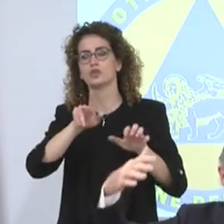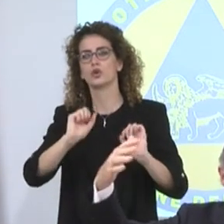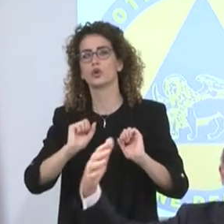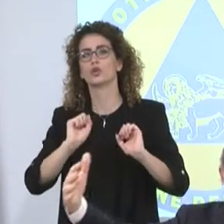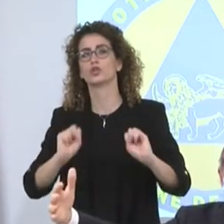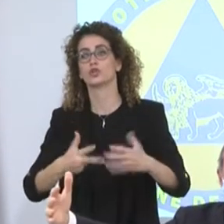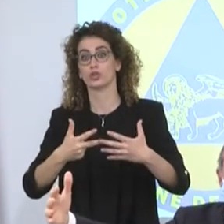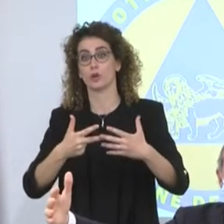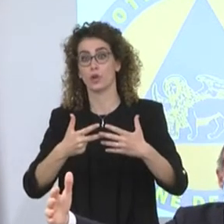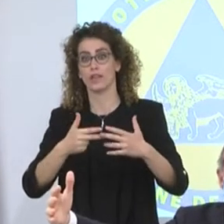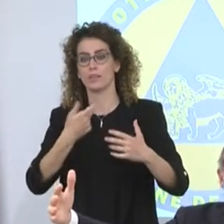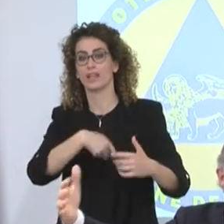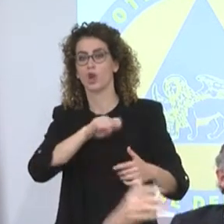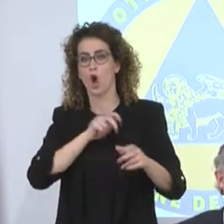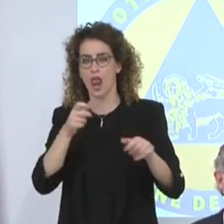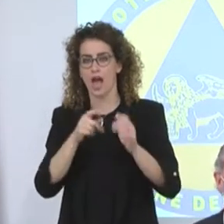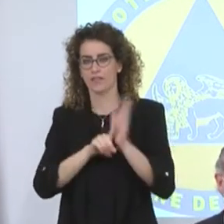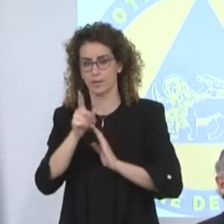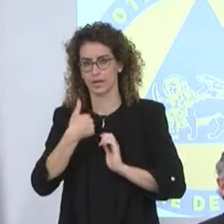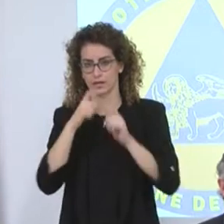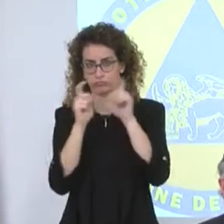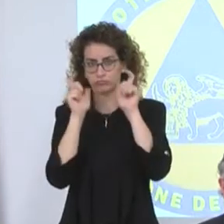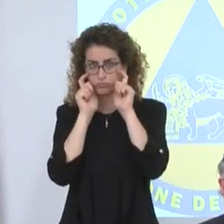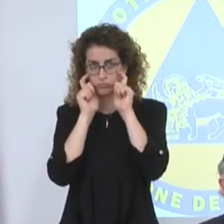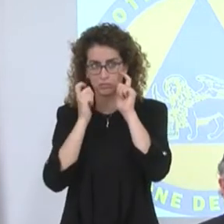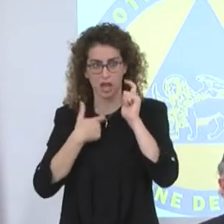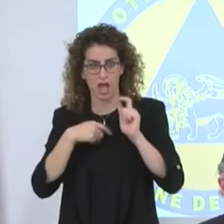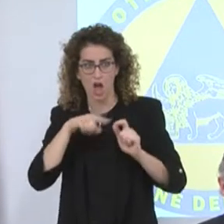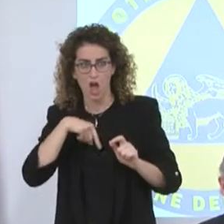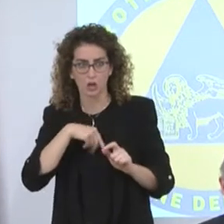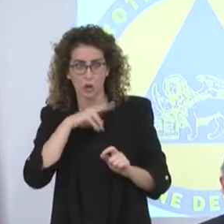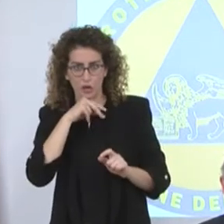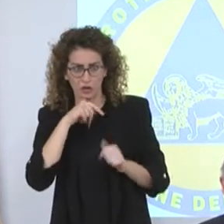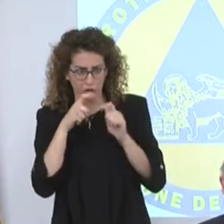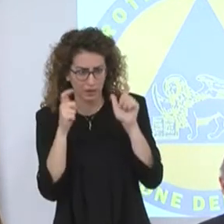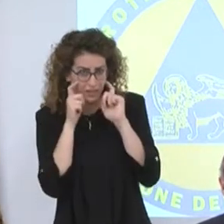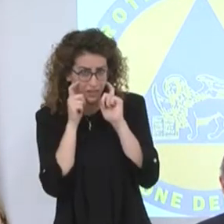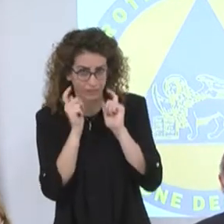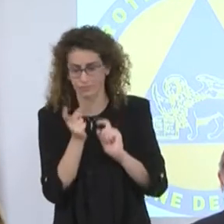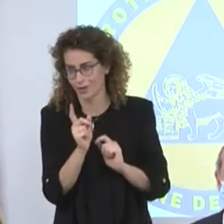ricordiamo le foto con le mascherine, ma noi non abbiamo ricordi di aver visto i nostri nonni con le mascherine.